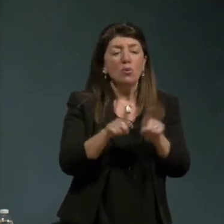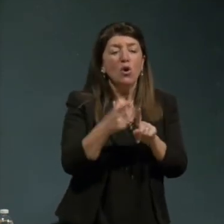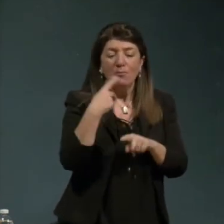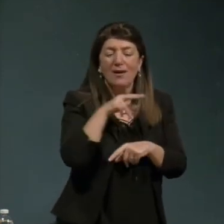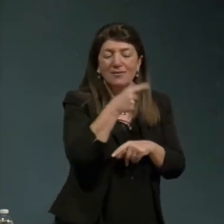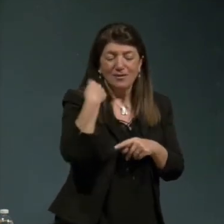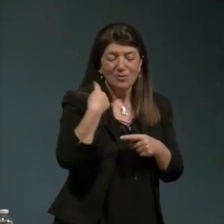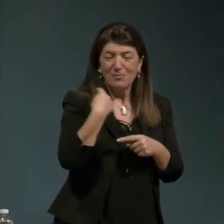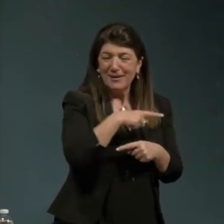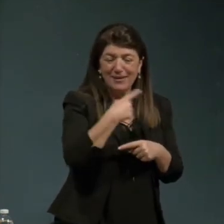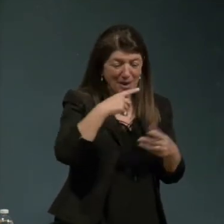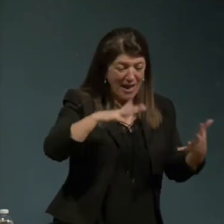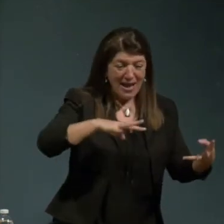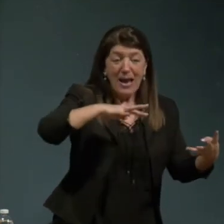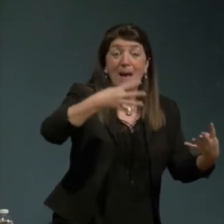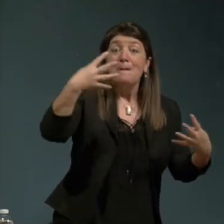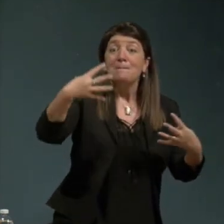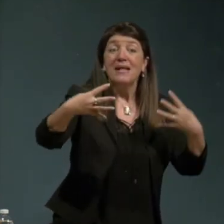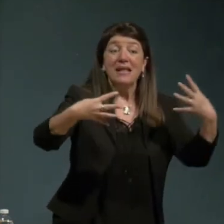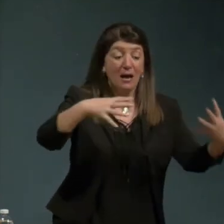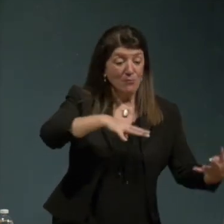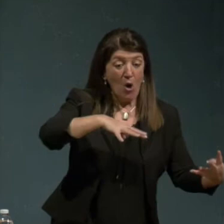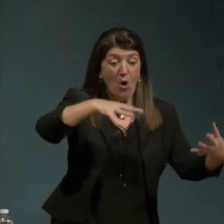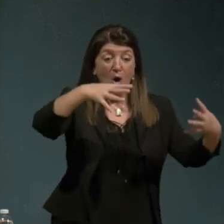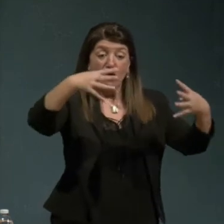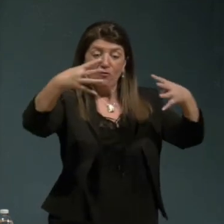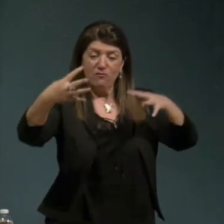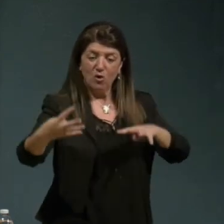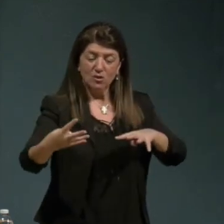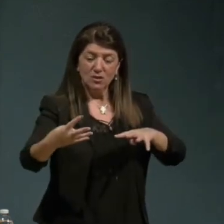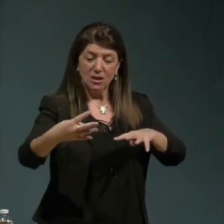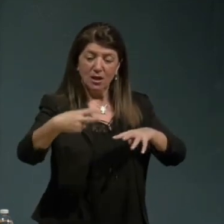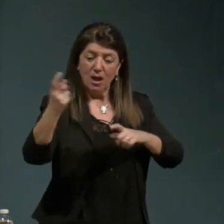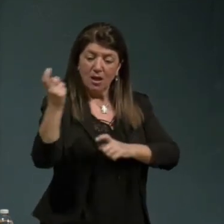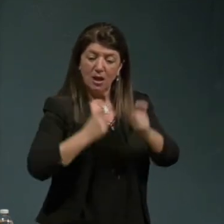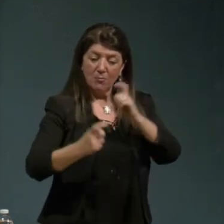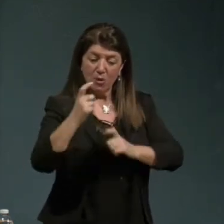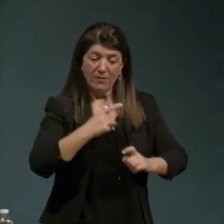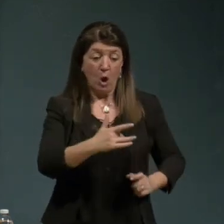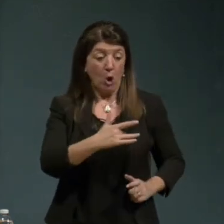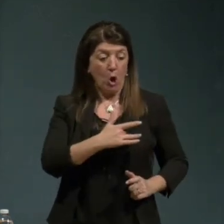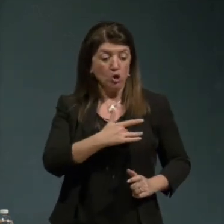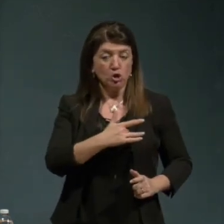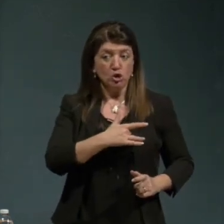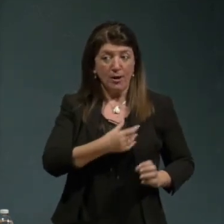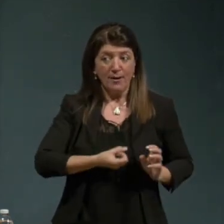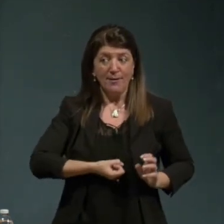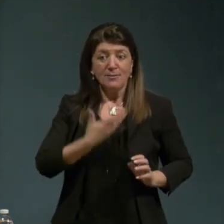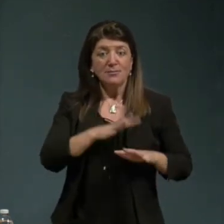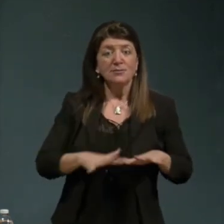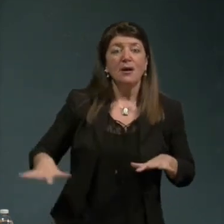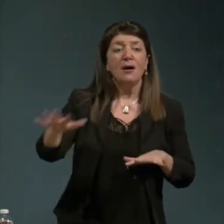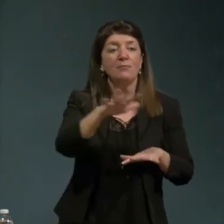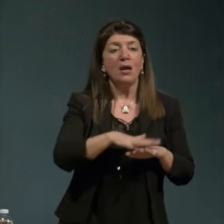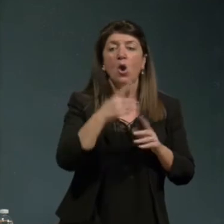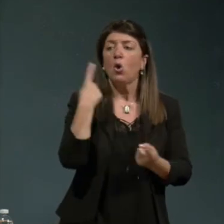dire della nascita di una di una coscienza planetaria ciò che distingue la condizione umana oggi tu